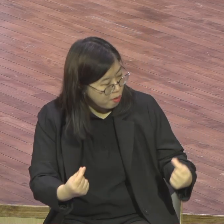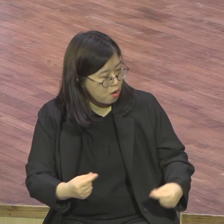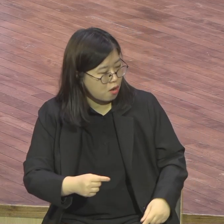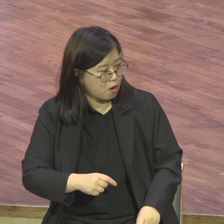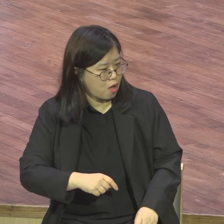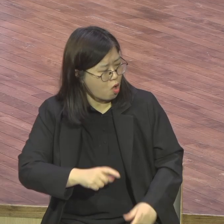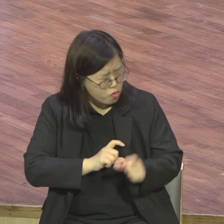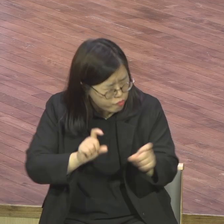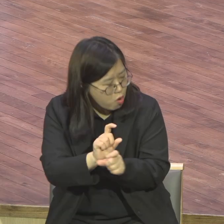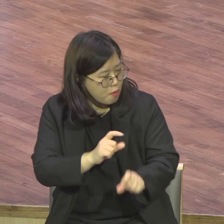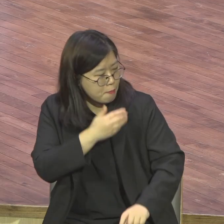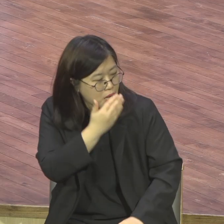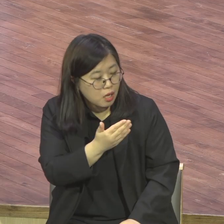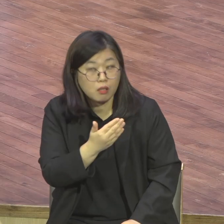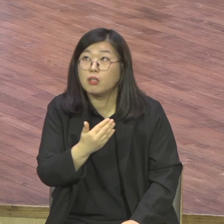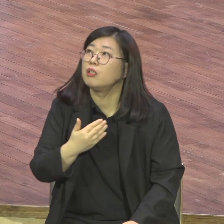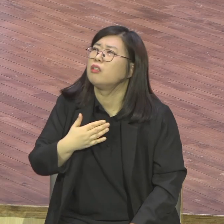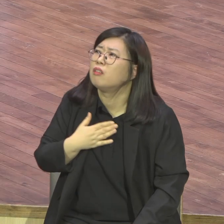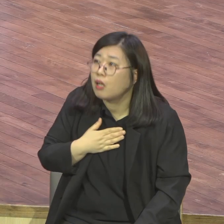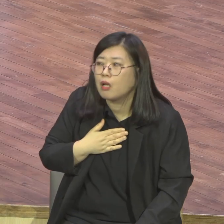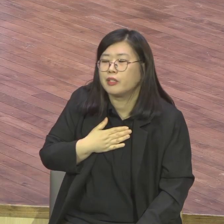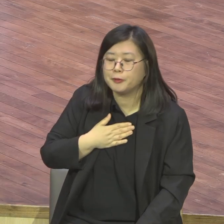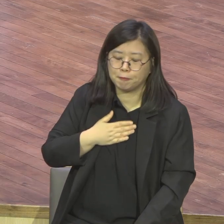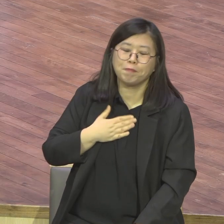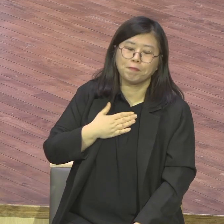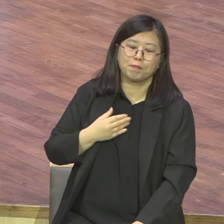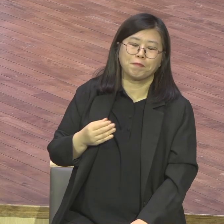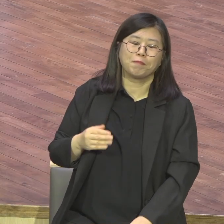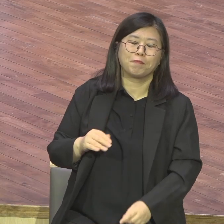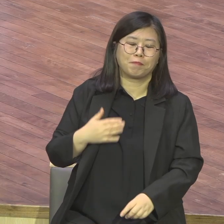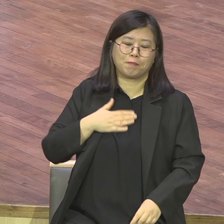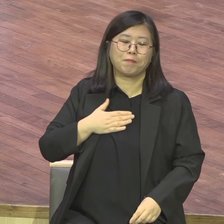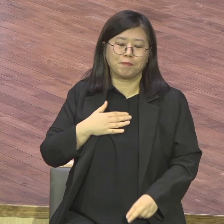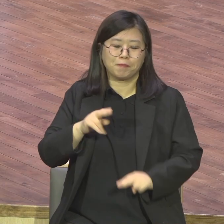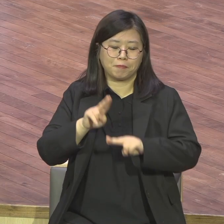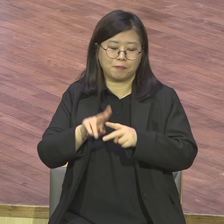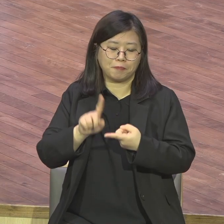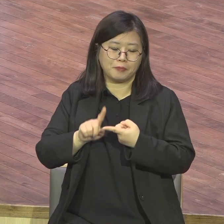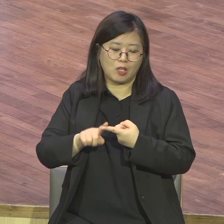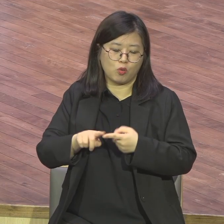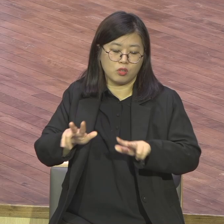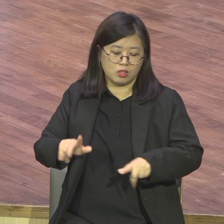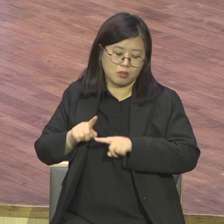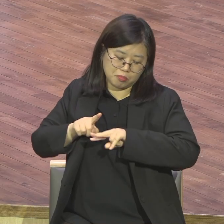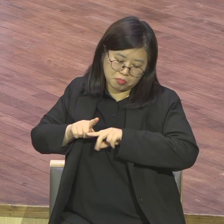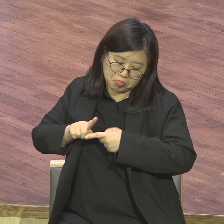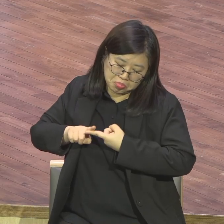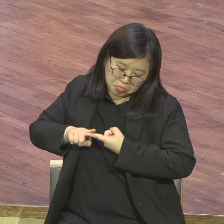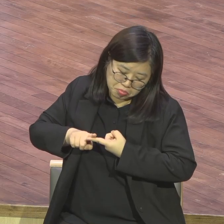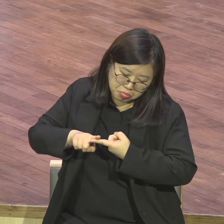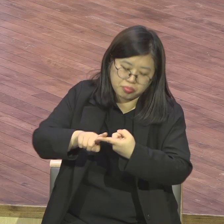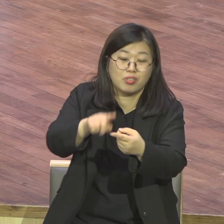하나님께서 그날이 올 줄 오게 할 줄 믿으니까 저는 성경도 받는 사람이기 때문에